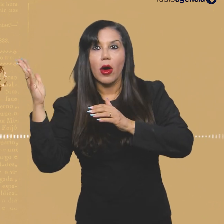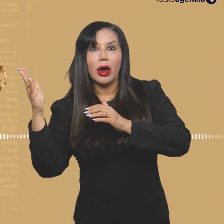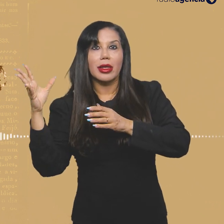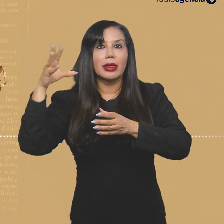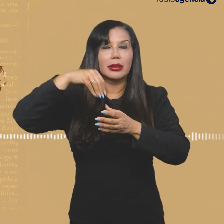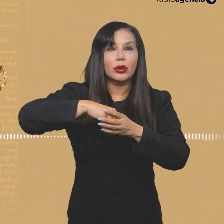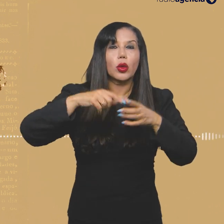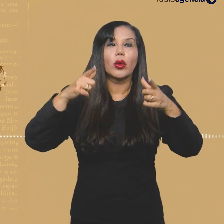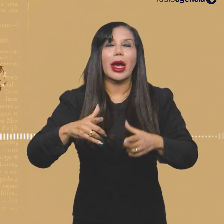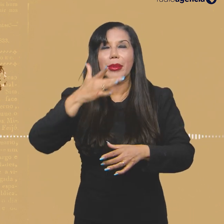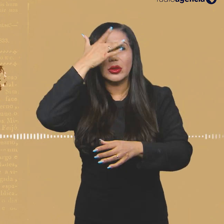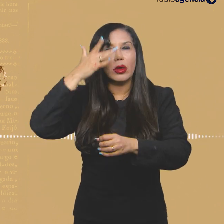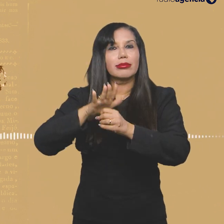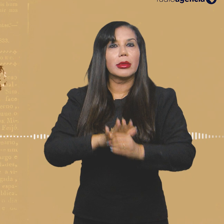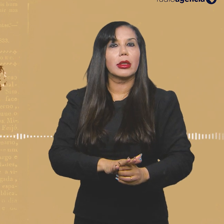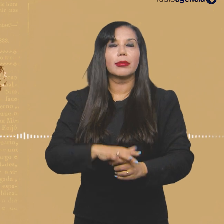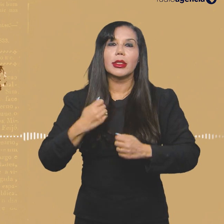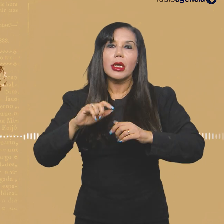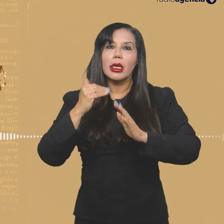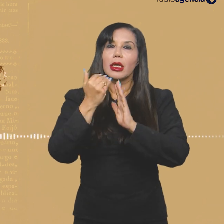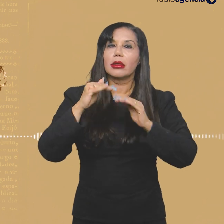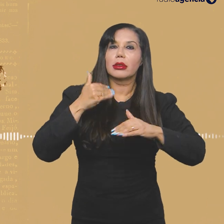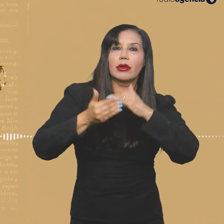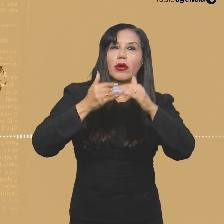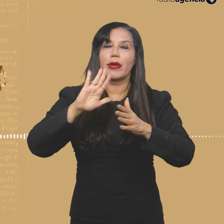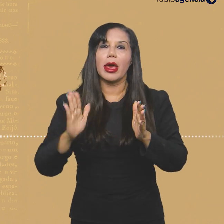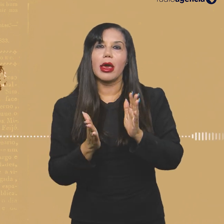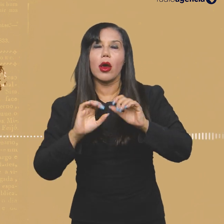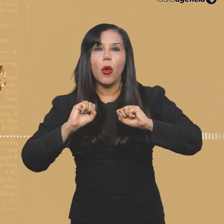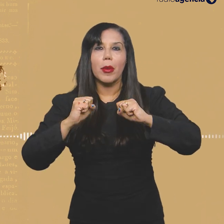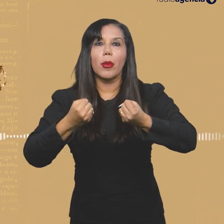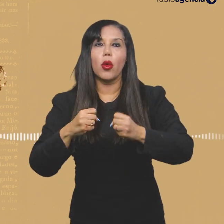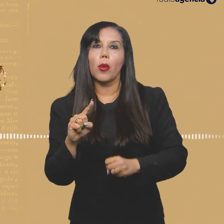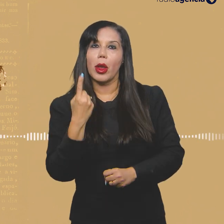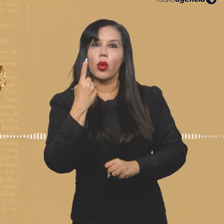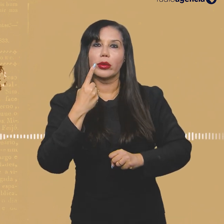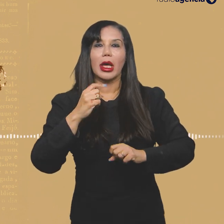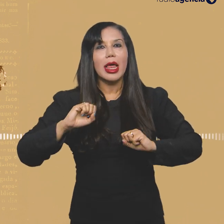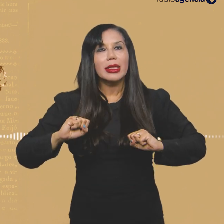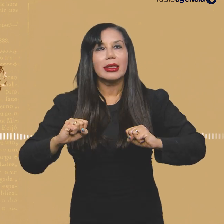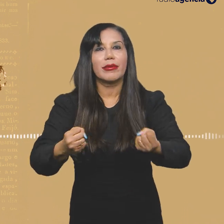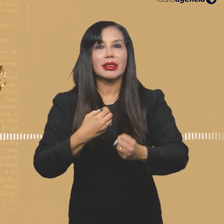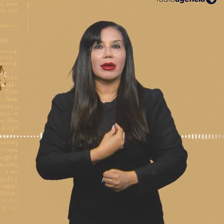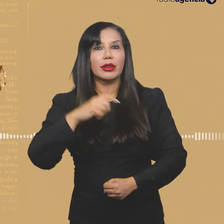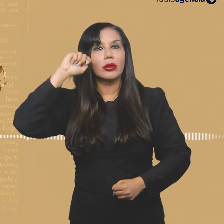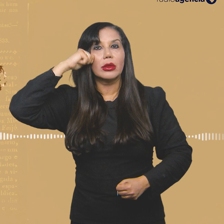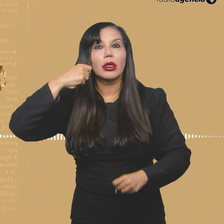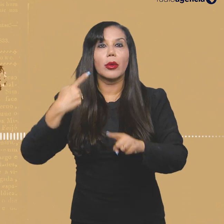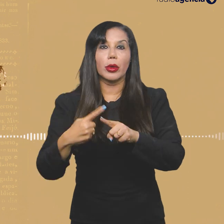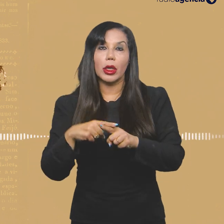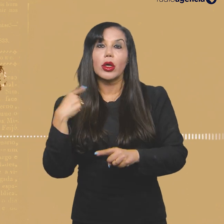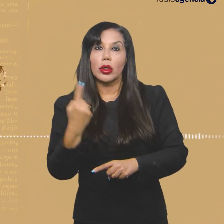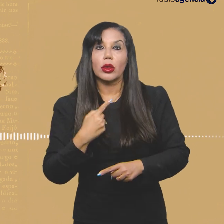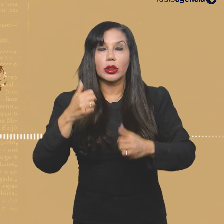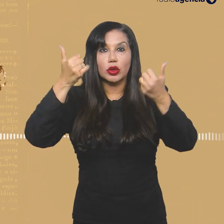dentro, fora dos territórios marginalizados, no sentido de a gente envolver uma falta única, que despisa a vida no mesmo. Porque, no final das contas,